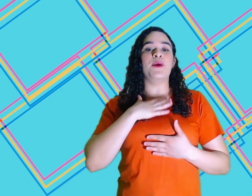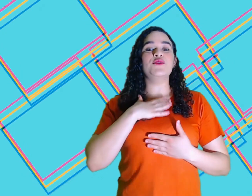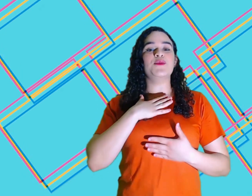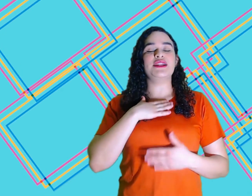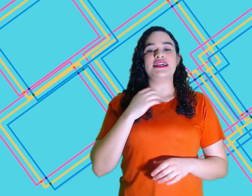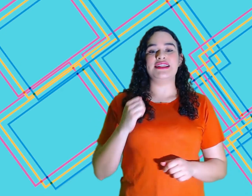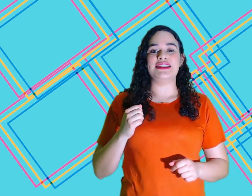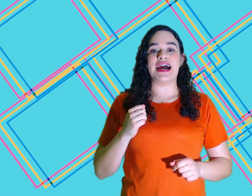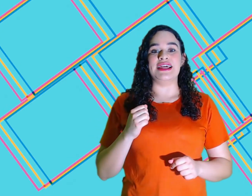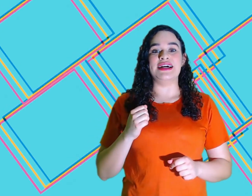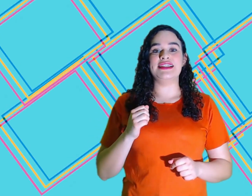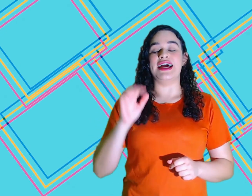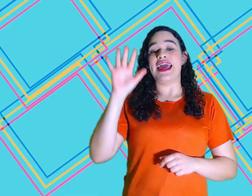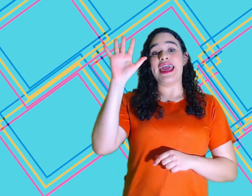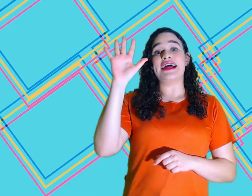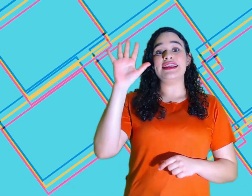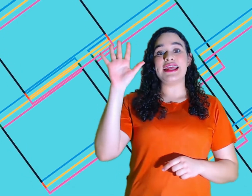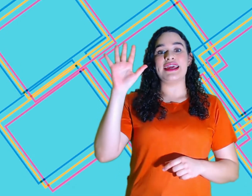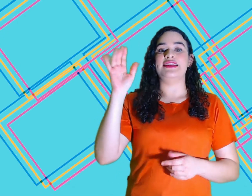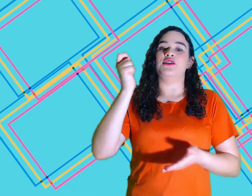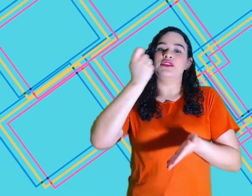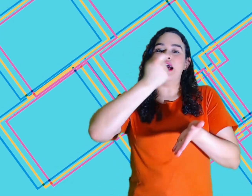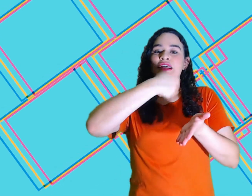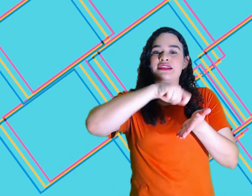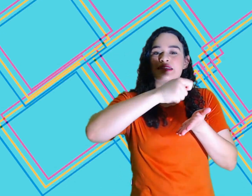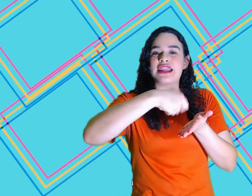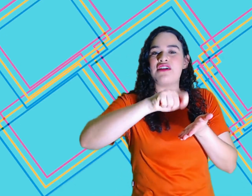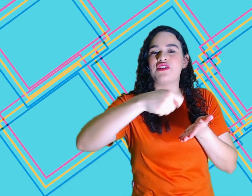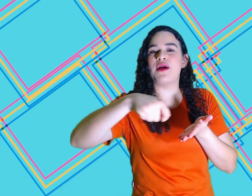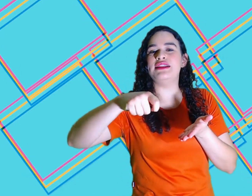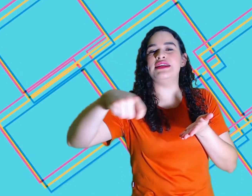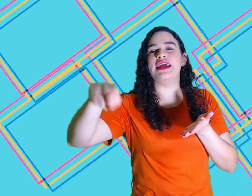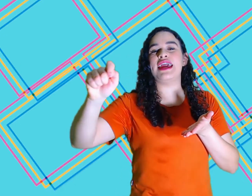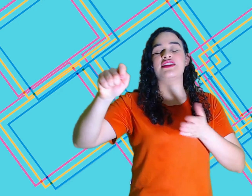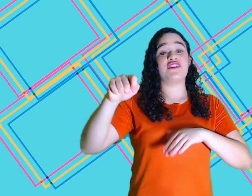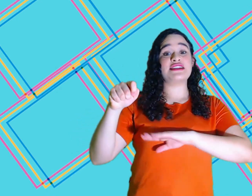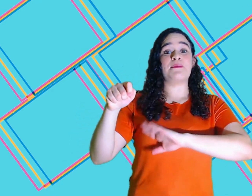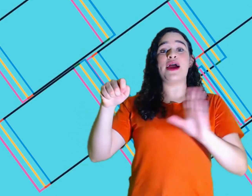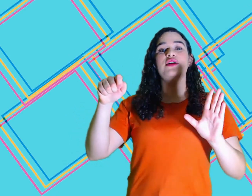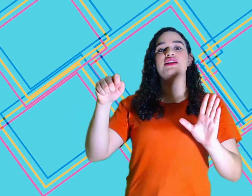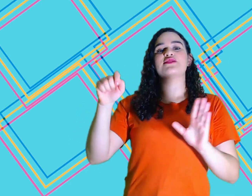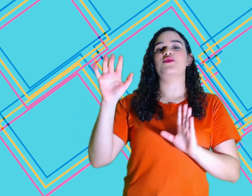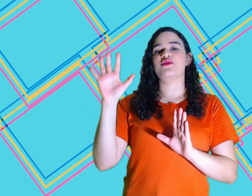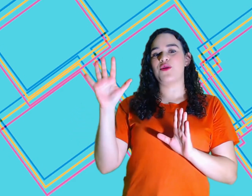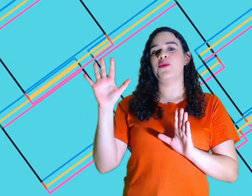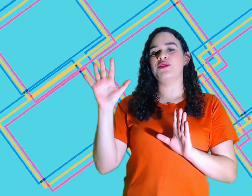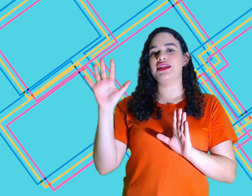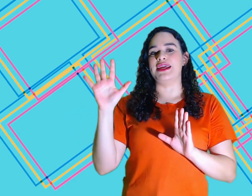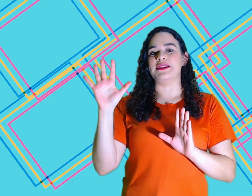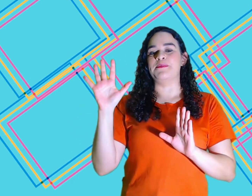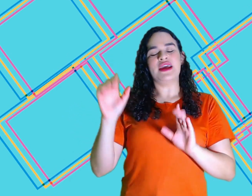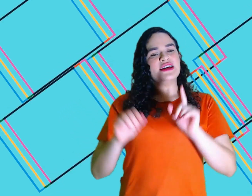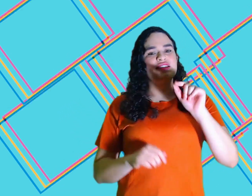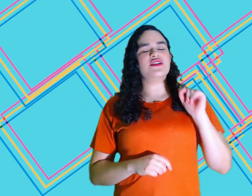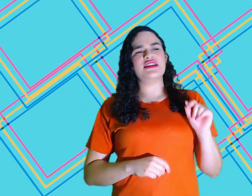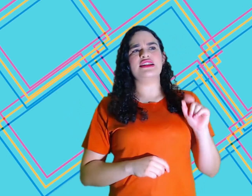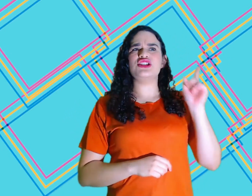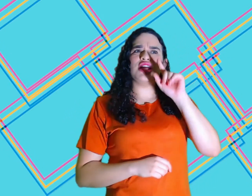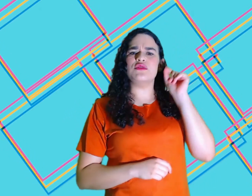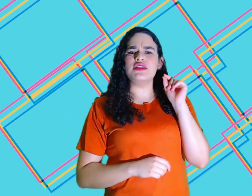dominante de tia Alana é a direita. Então, tia Alana escreve com a direita, faz a maioria das coisas com a mão direita. Se você diz, não tia,